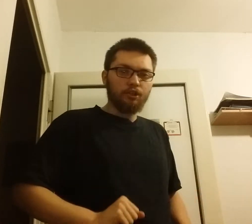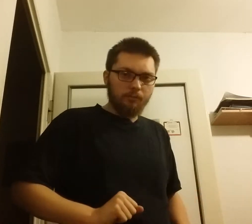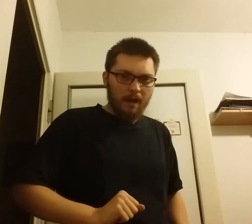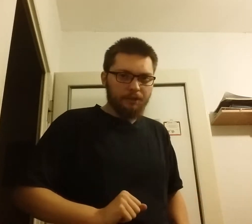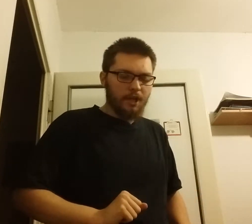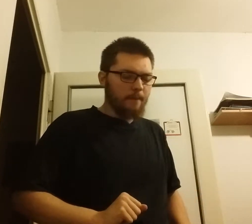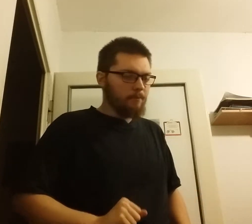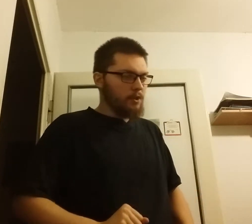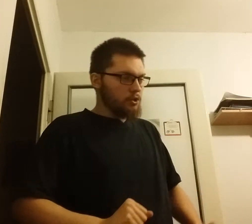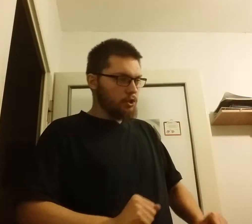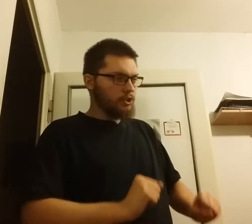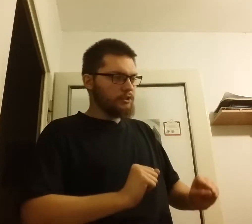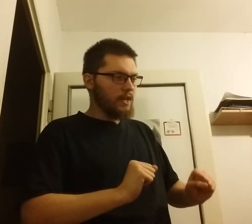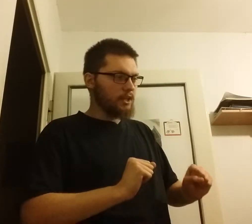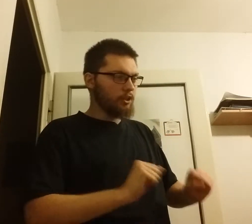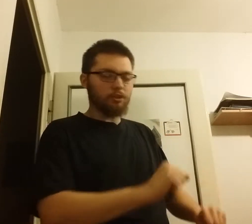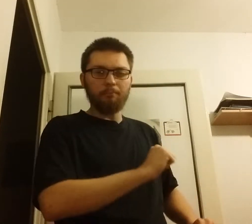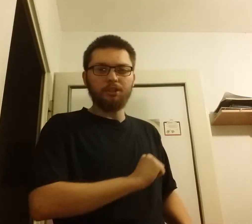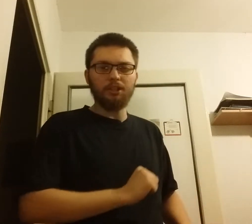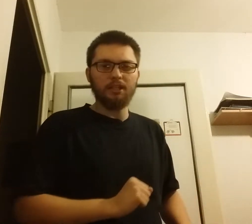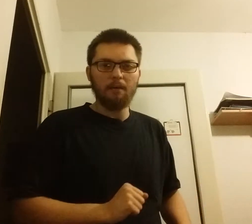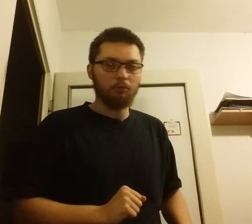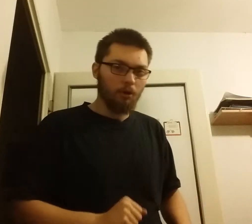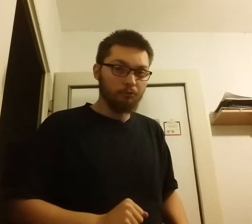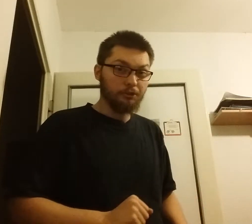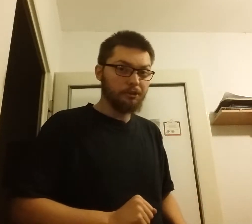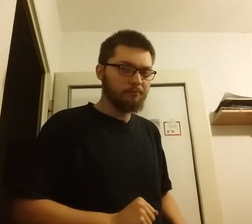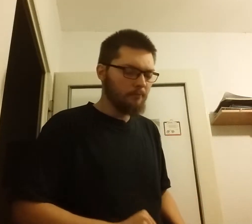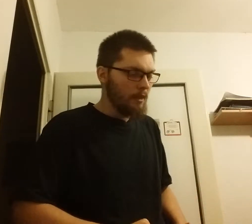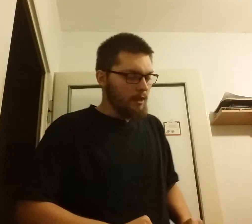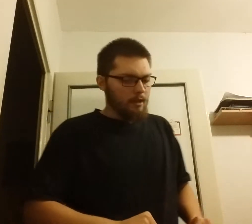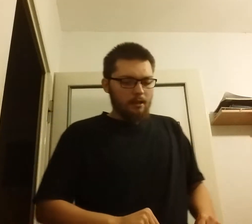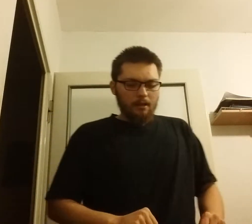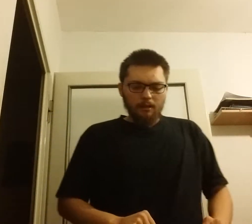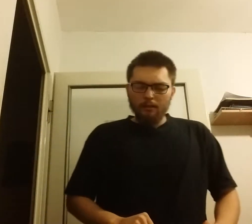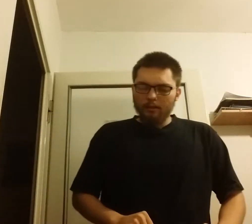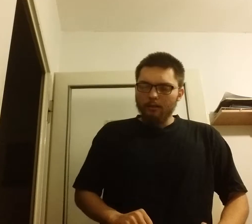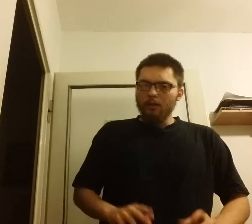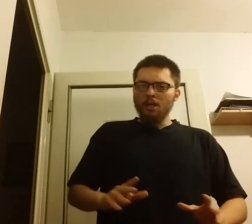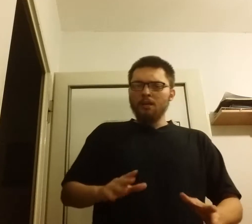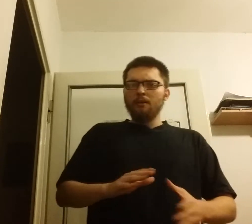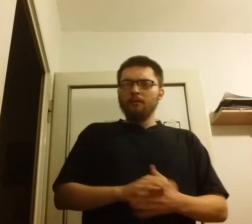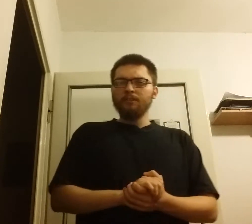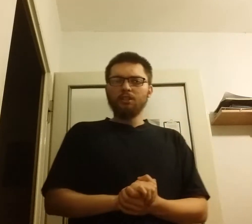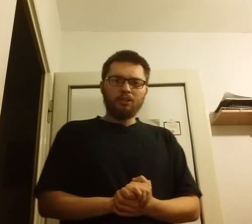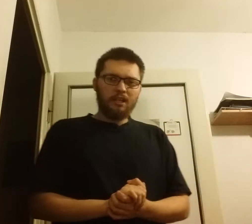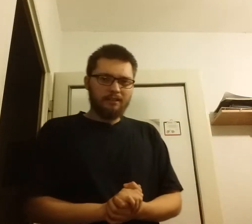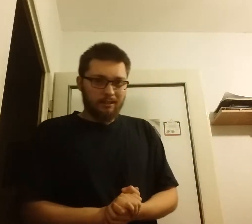szmacie i stwierdził, że przyniesie nam komunizm. I w 1919